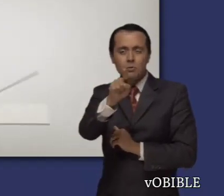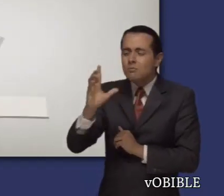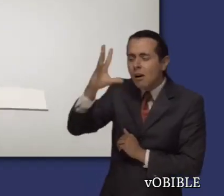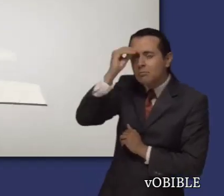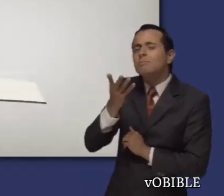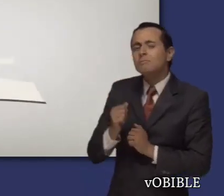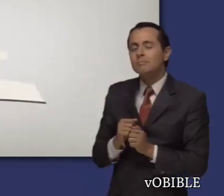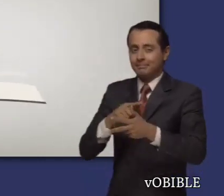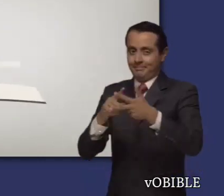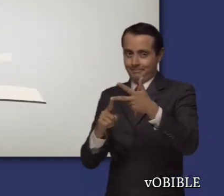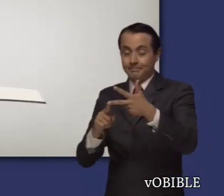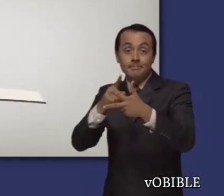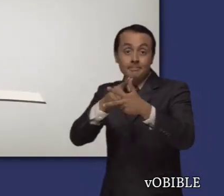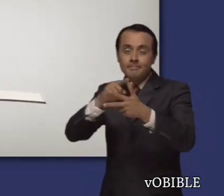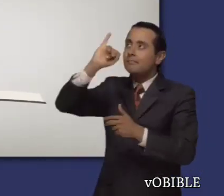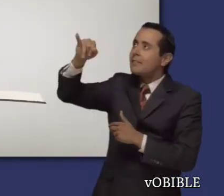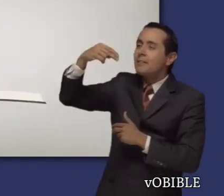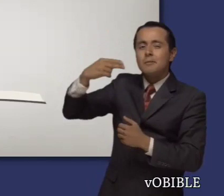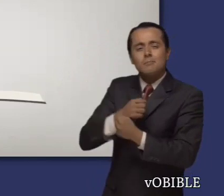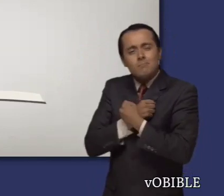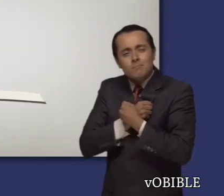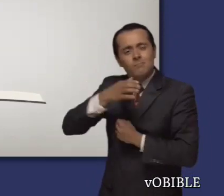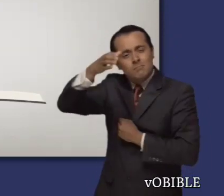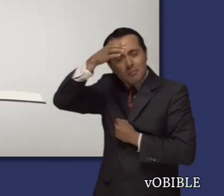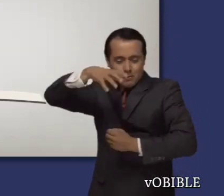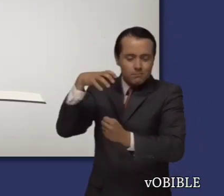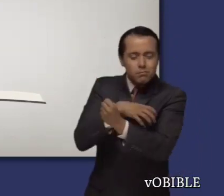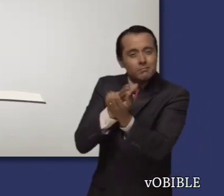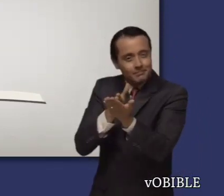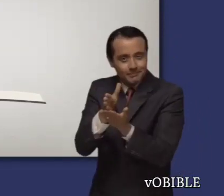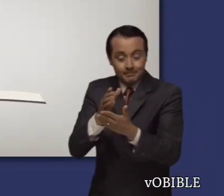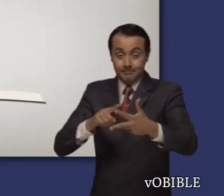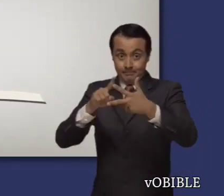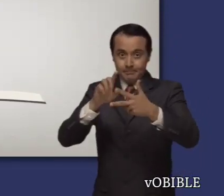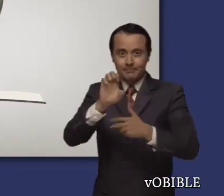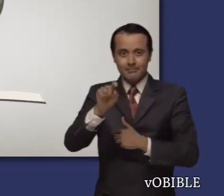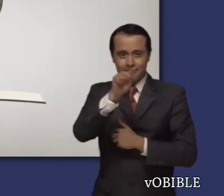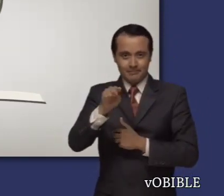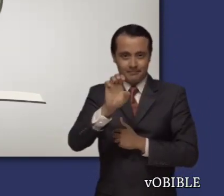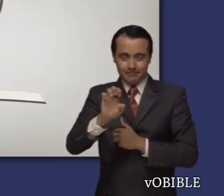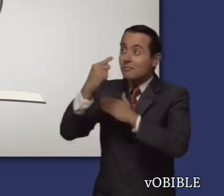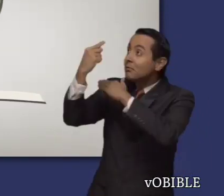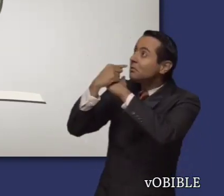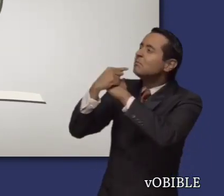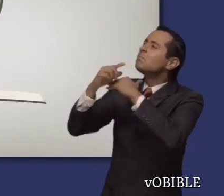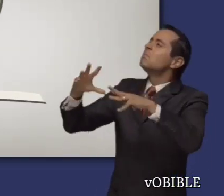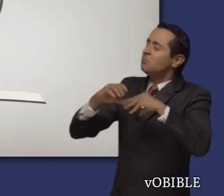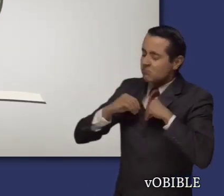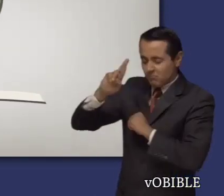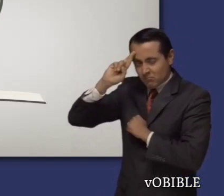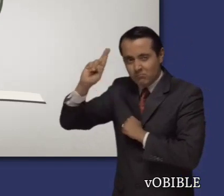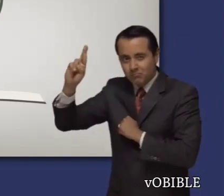Cuando estudie este libro profético, fíjese en las impresionantes cualidades de Jehová, en la inquebrantable